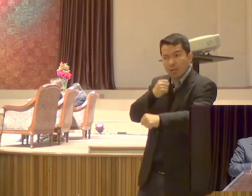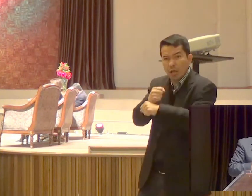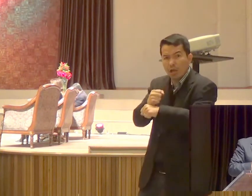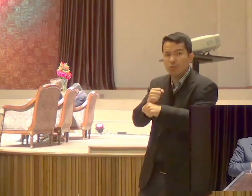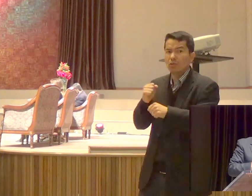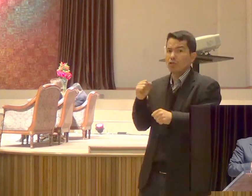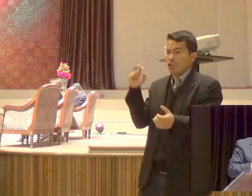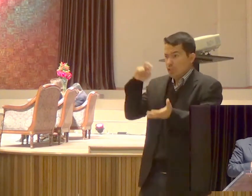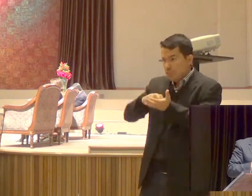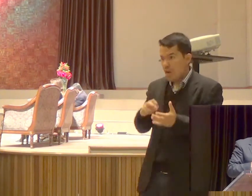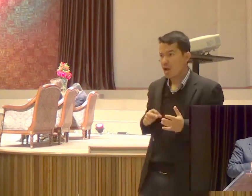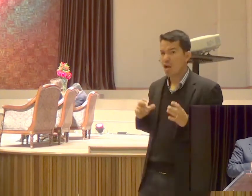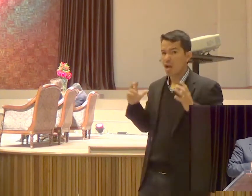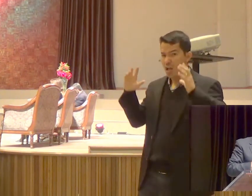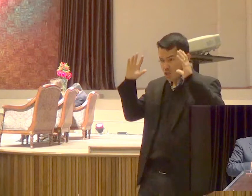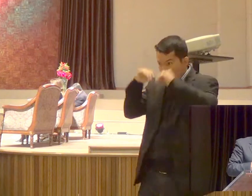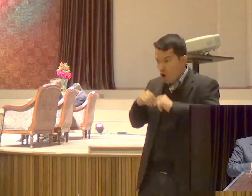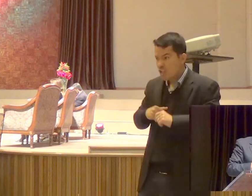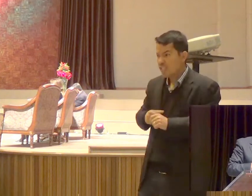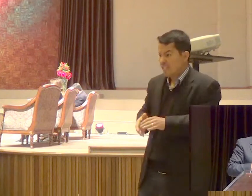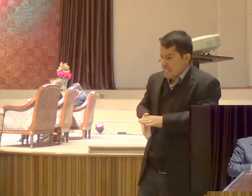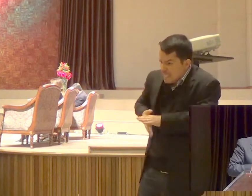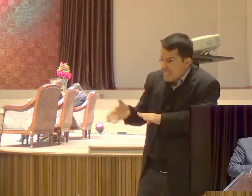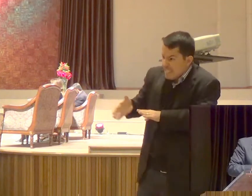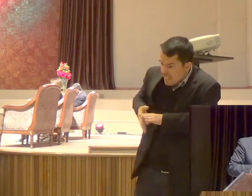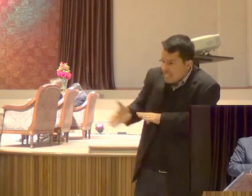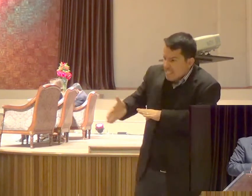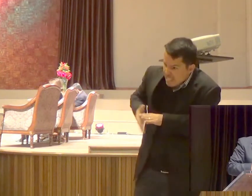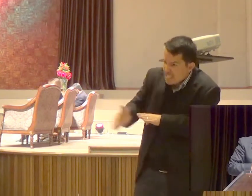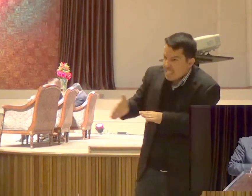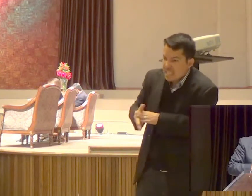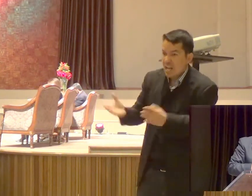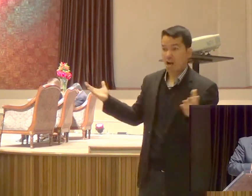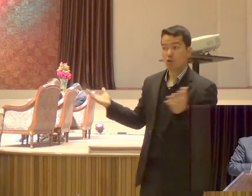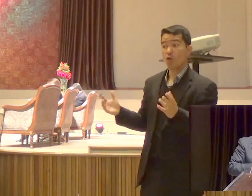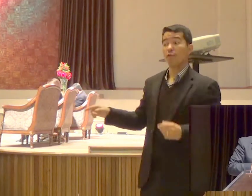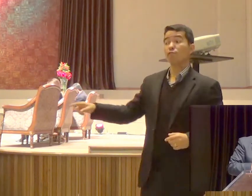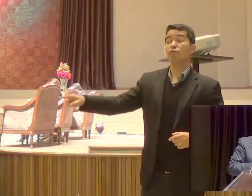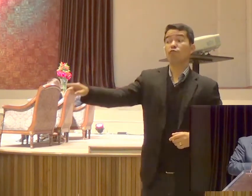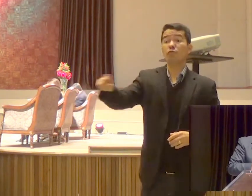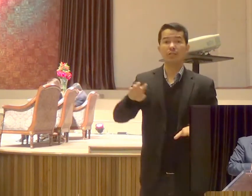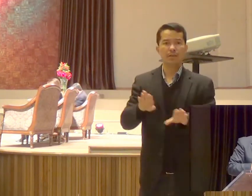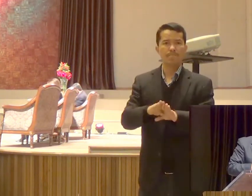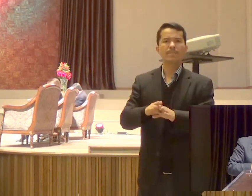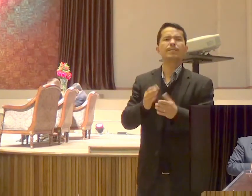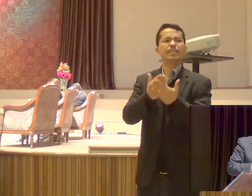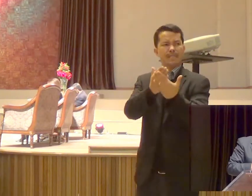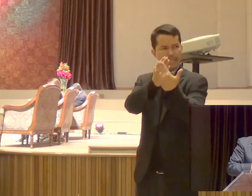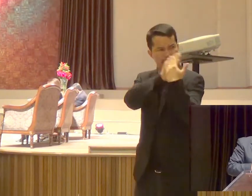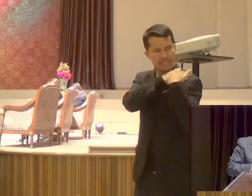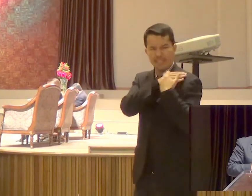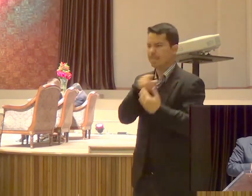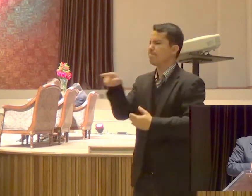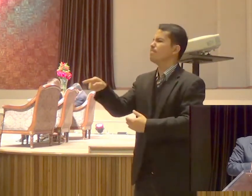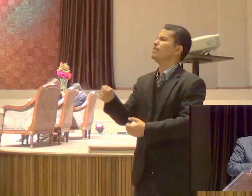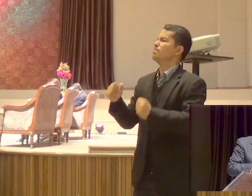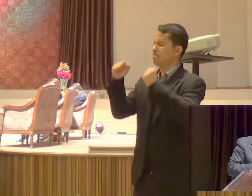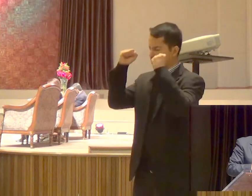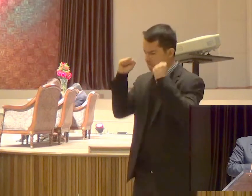lágrimas a cada um Agora pois Encomendo-vos ao Senhor E a palavra da sua graça Que tem poder para vos edificar